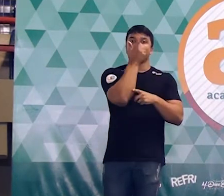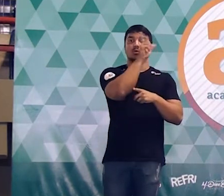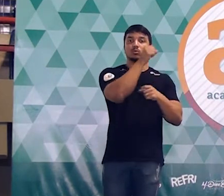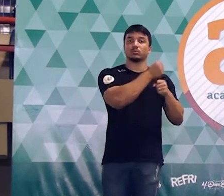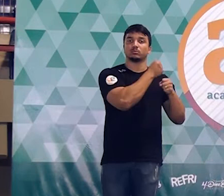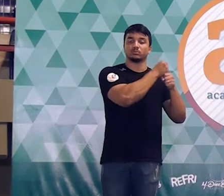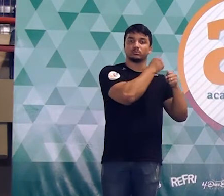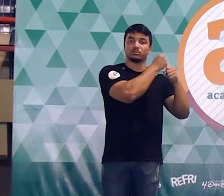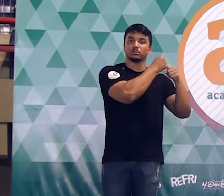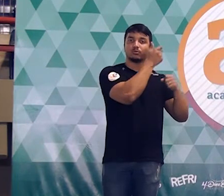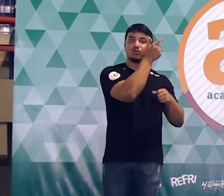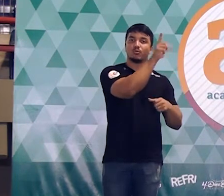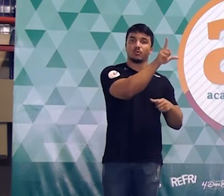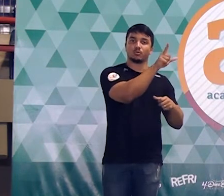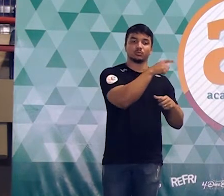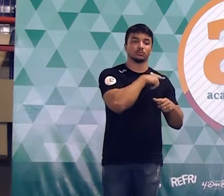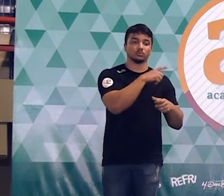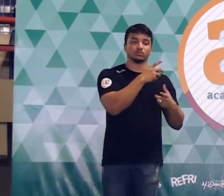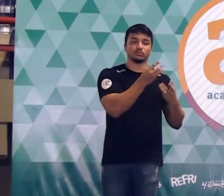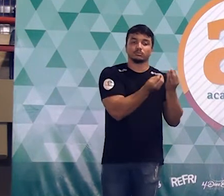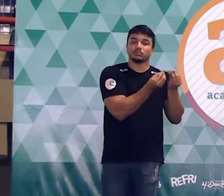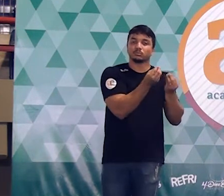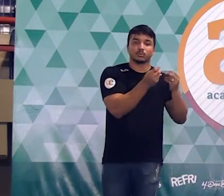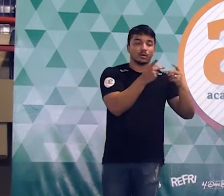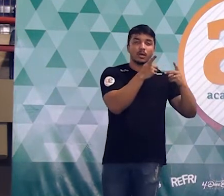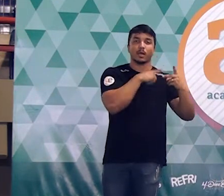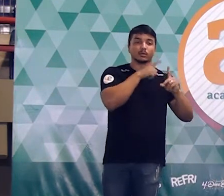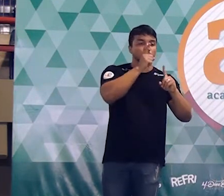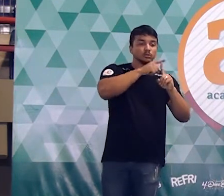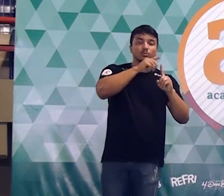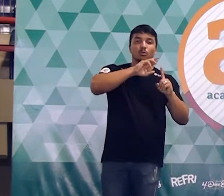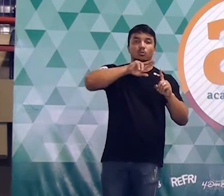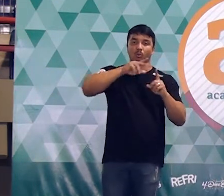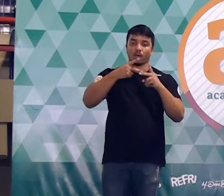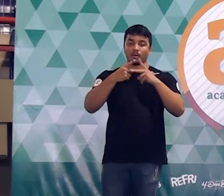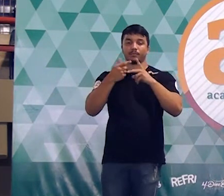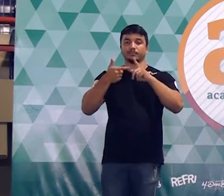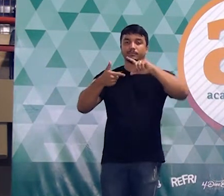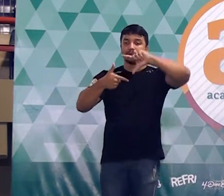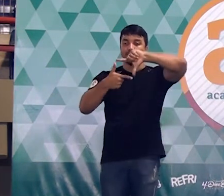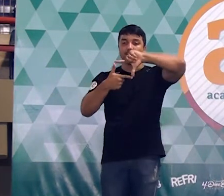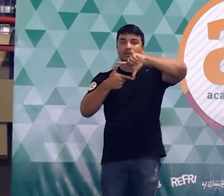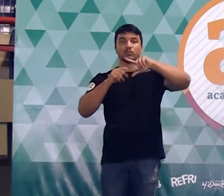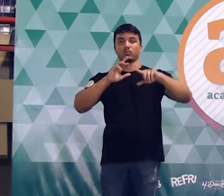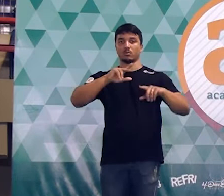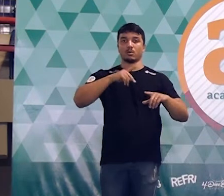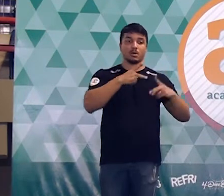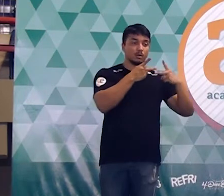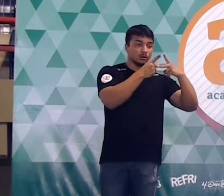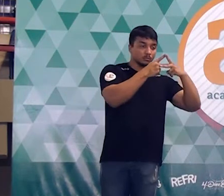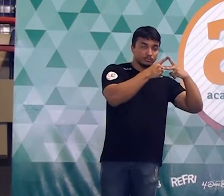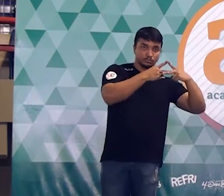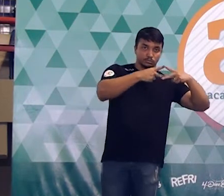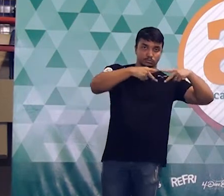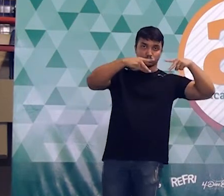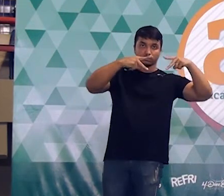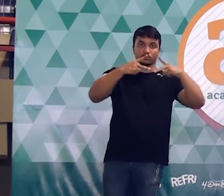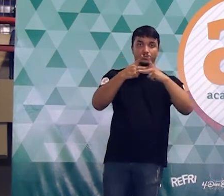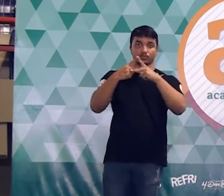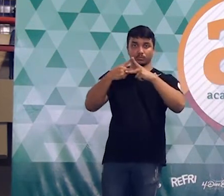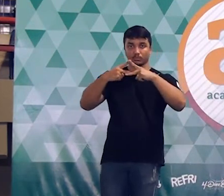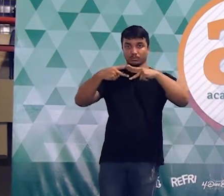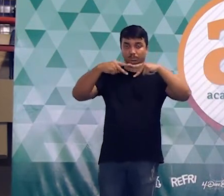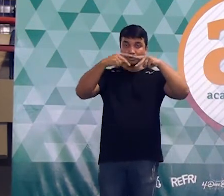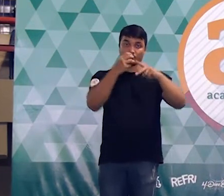piscina. Essa outra piscina, essa outra piscina, vai ter o formato de quê? De três setores